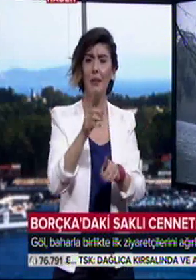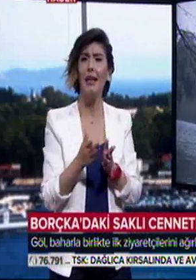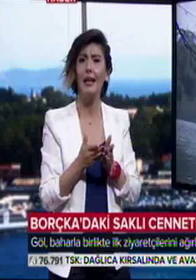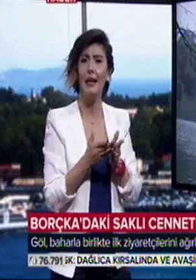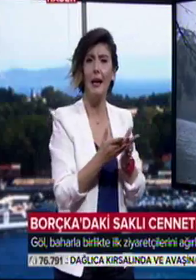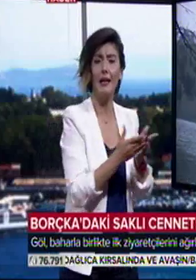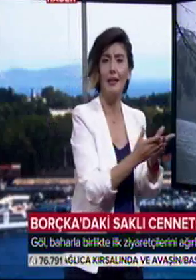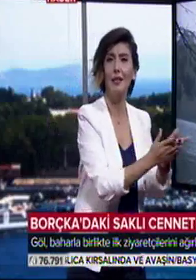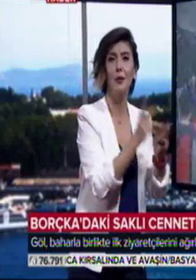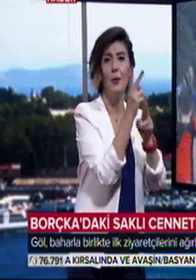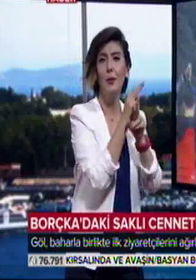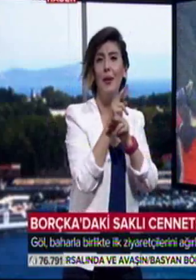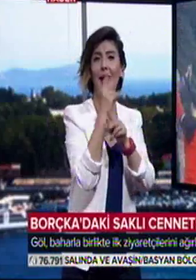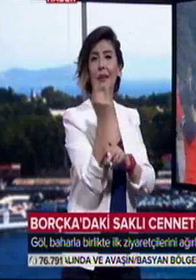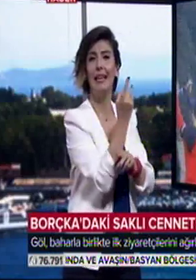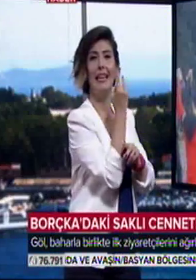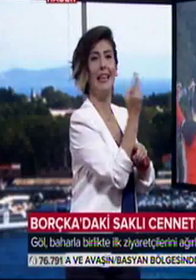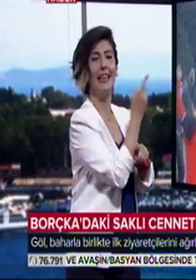gezinti yaptı, kimi horon oynadı.